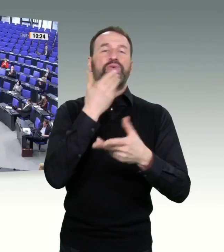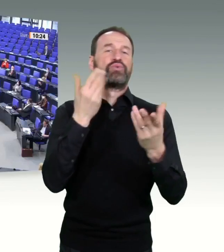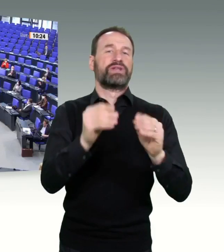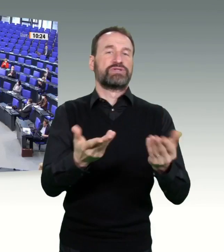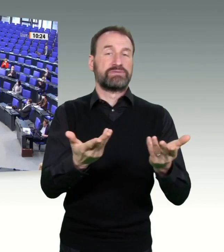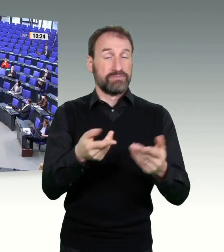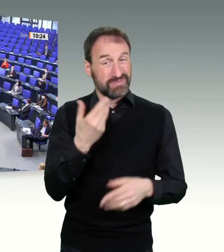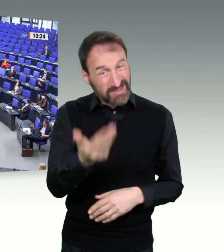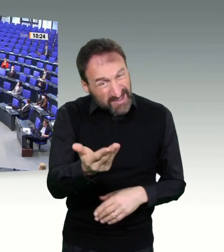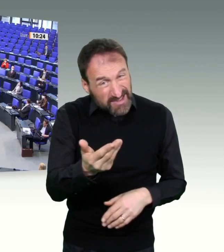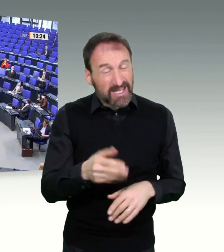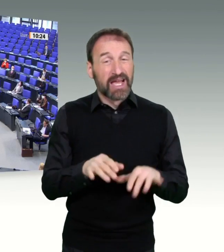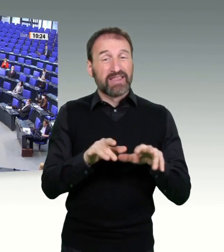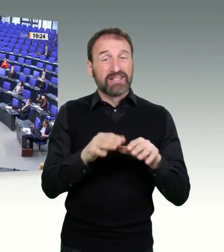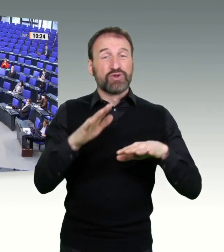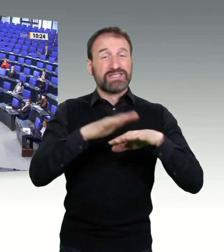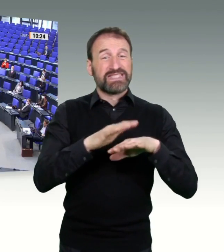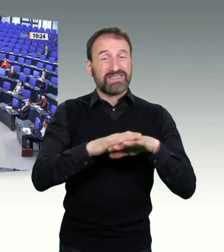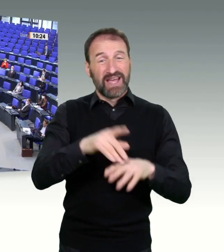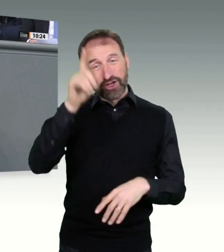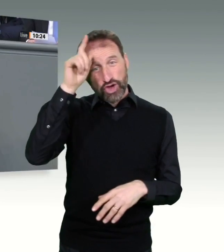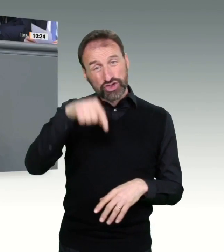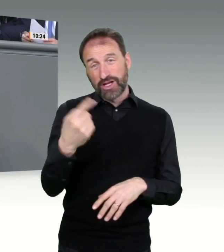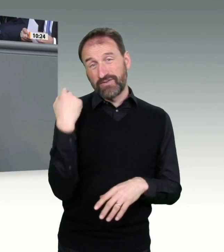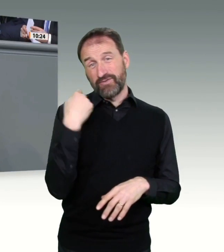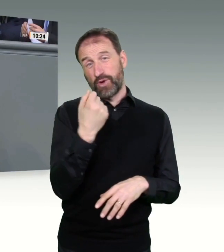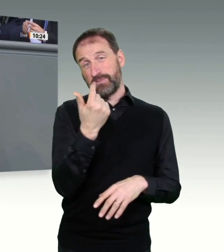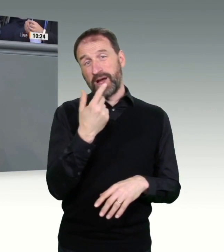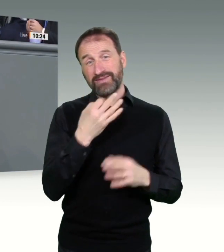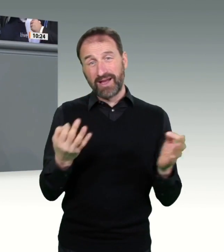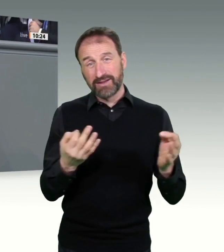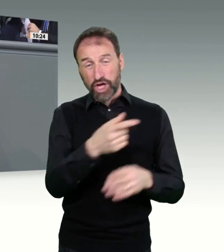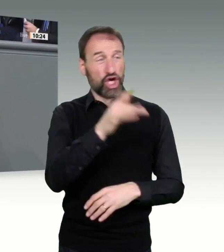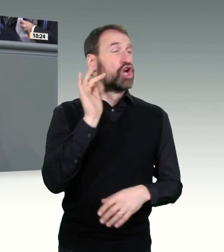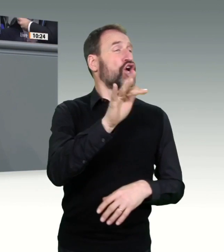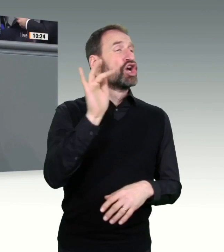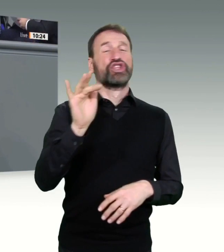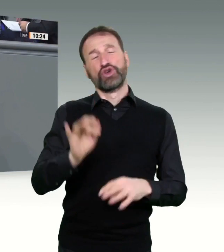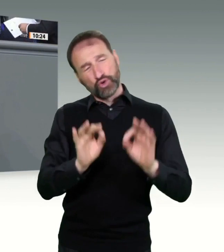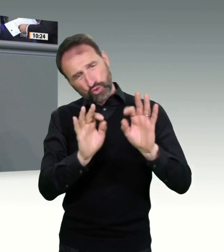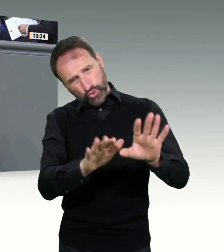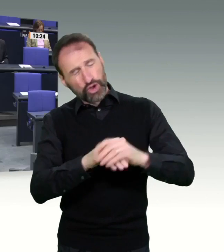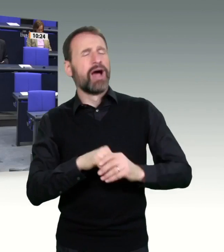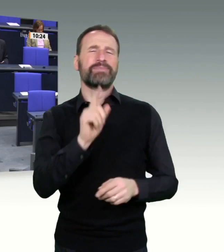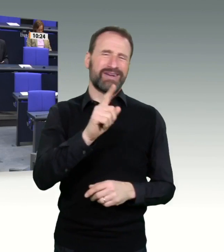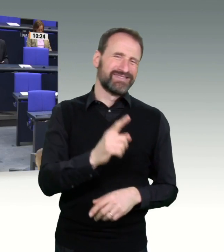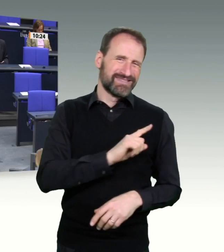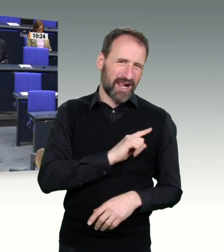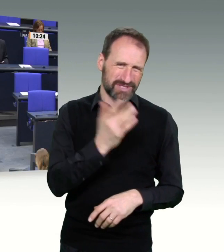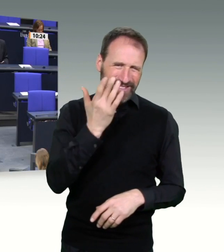ist gut, aber Selbstkritik ist auch gut. Und wenn ich mich umhöre, dann